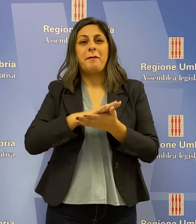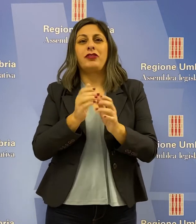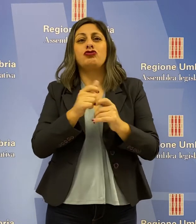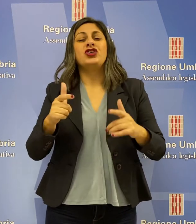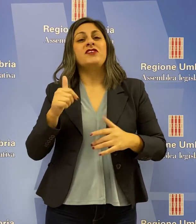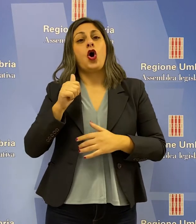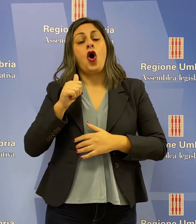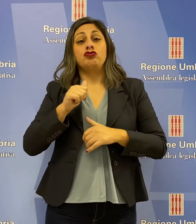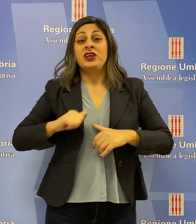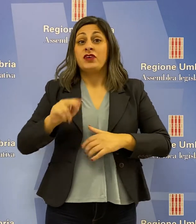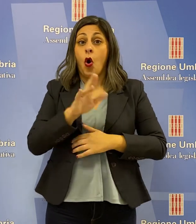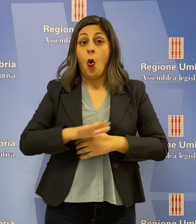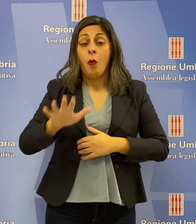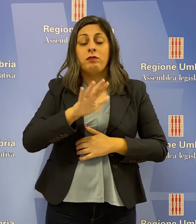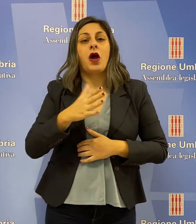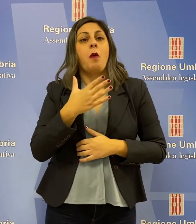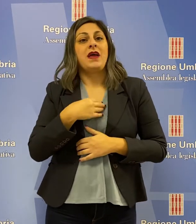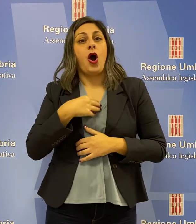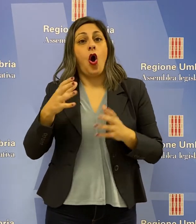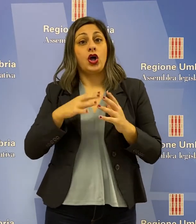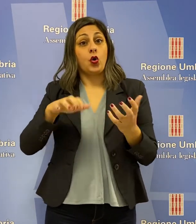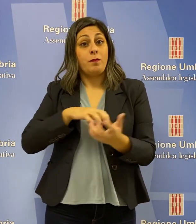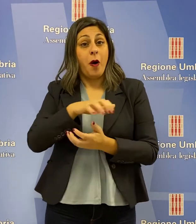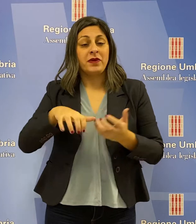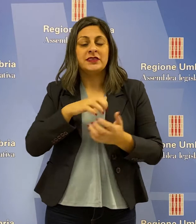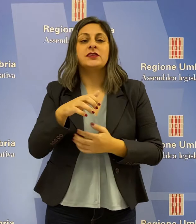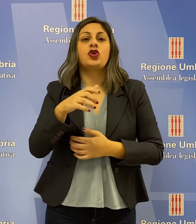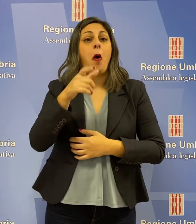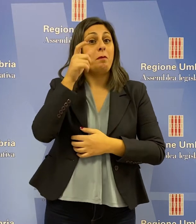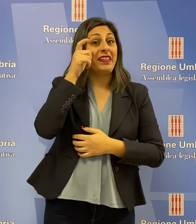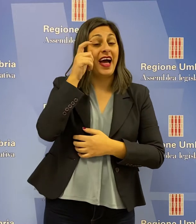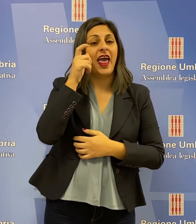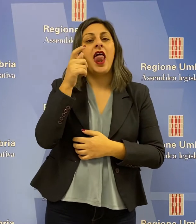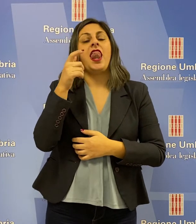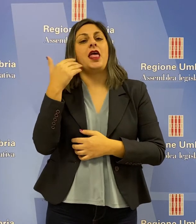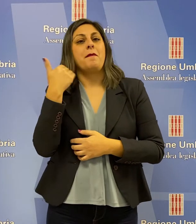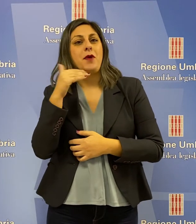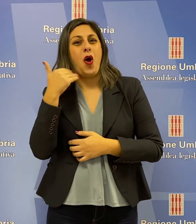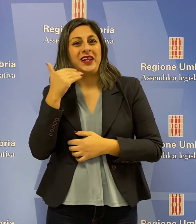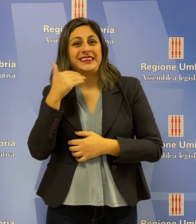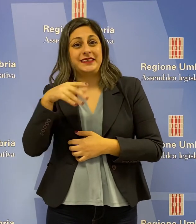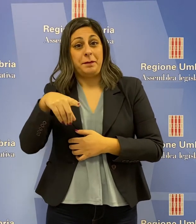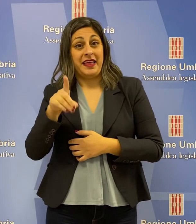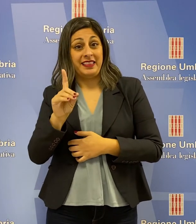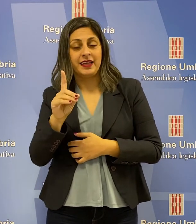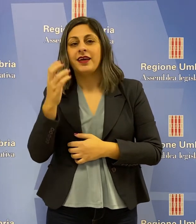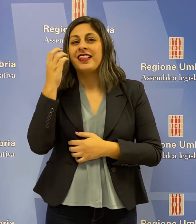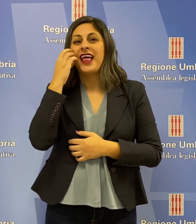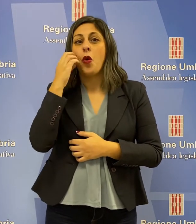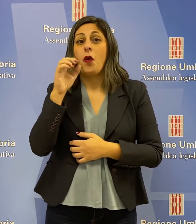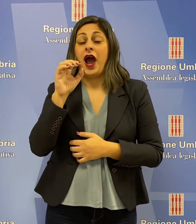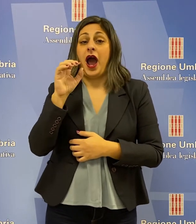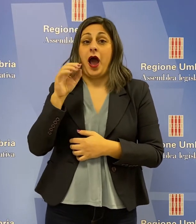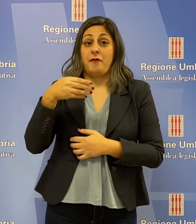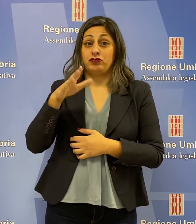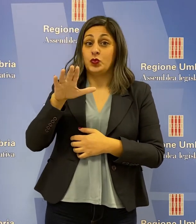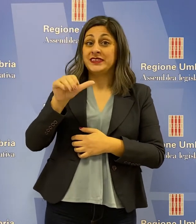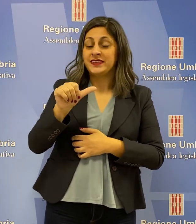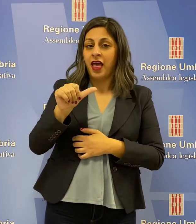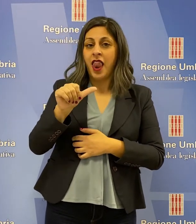Bianconi del Gruppo Misto, Michele Bettarelli e Donatella Porzi del Partito Democratico, Thomas De Luca del Movimento 5 Stelle, l'Aula ha